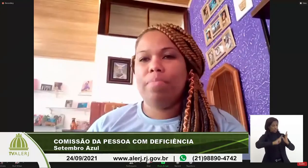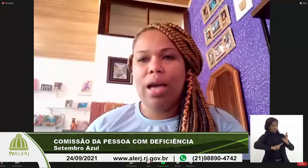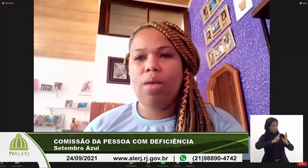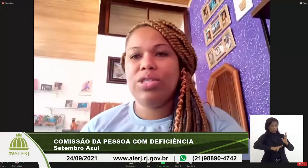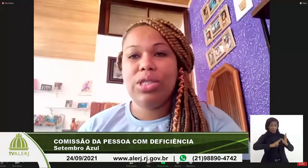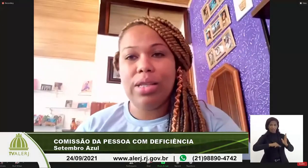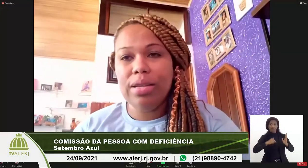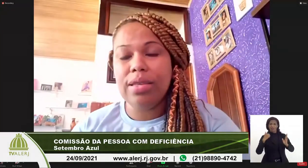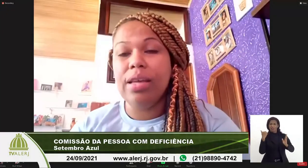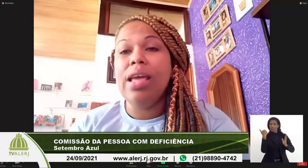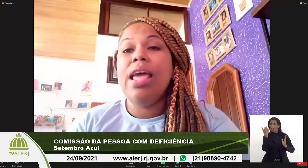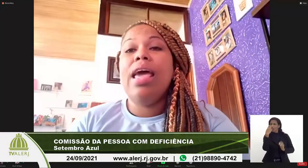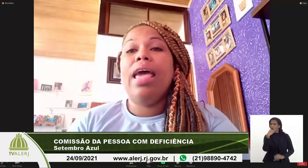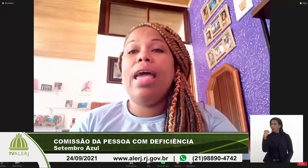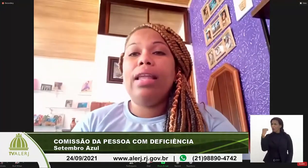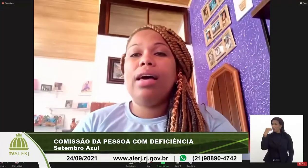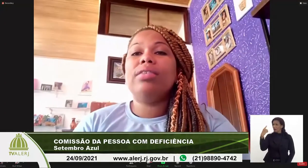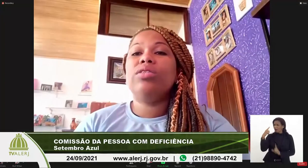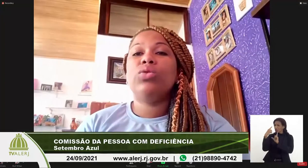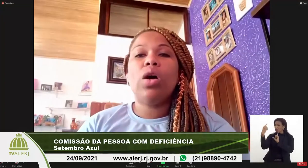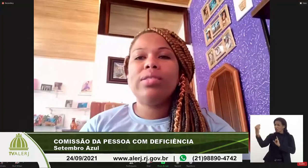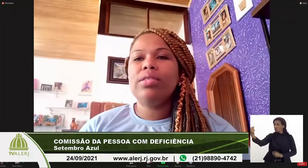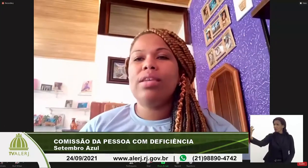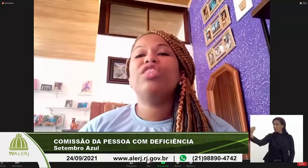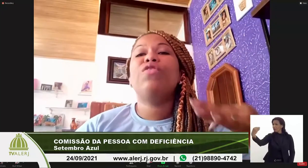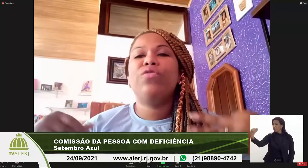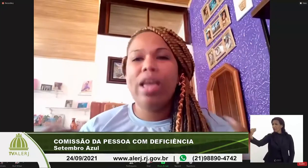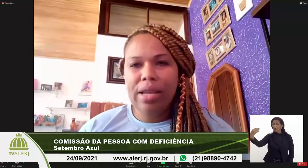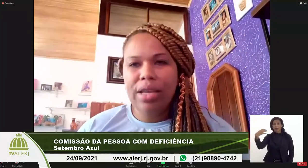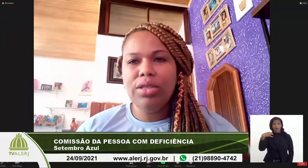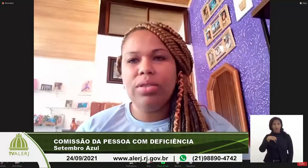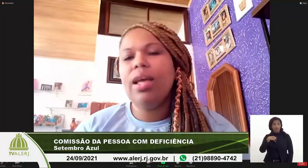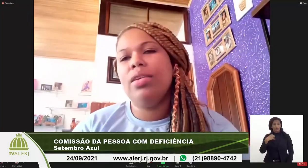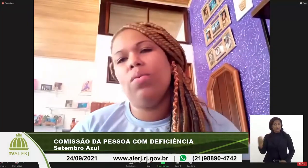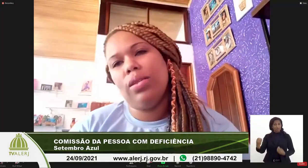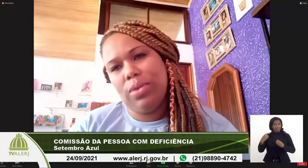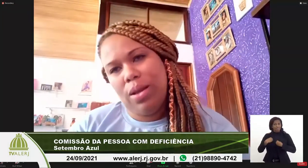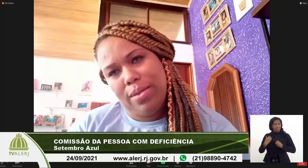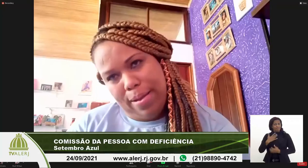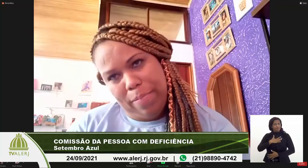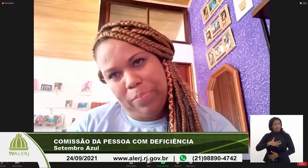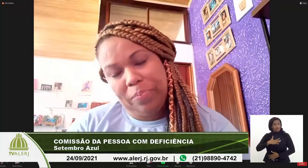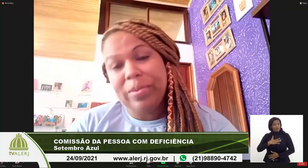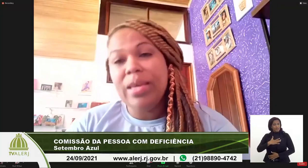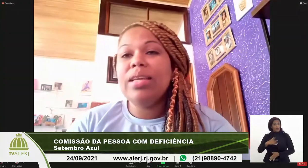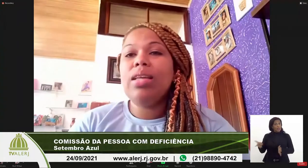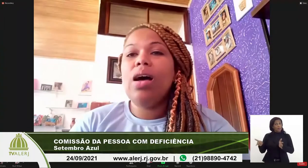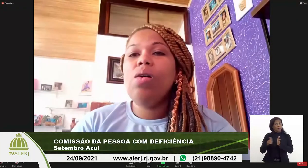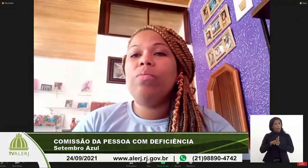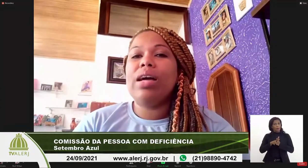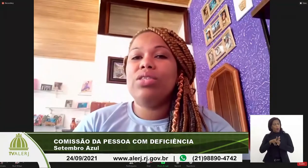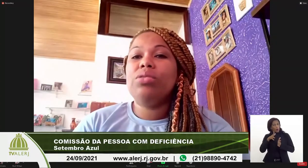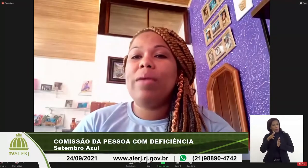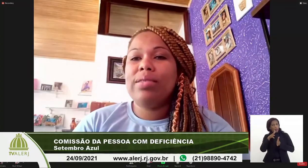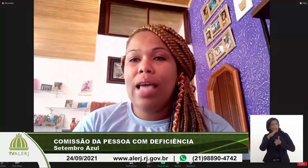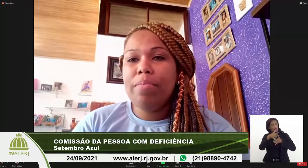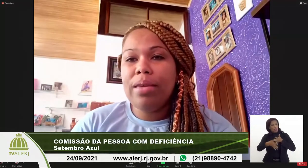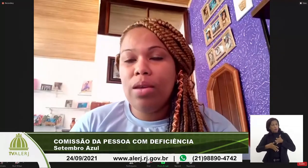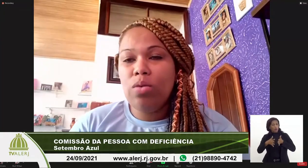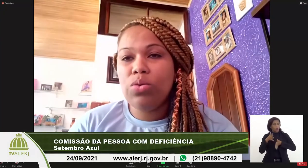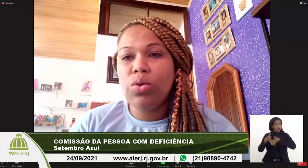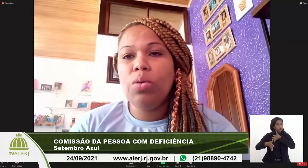leitura labial à distância, ela só se sente feliz na língua natural dela. Então, a gente